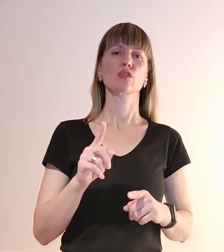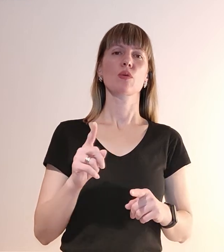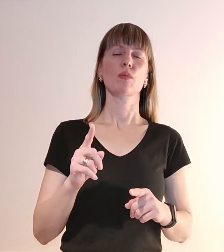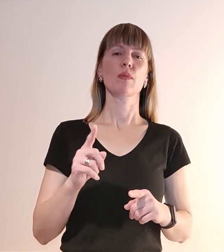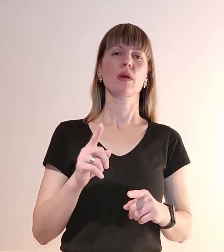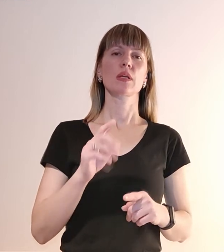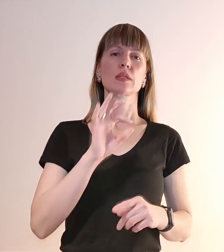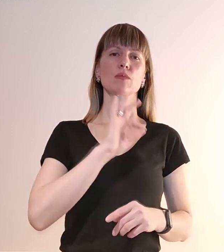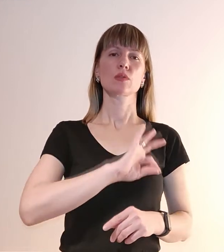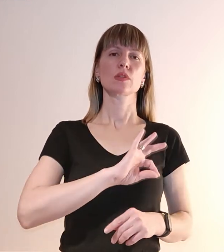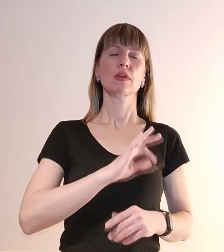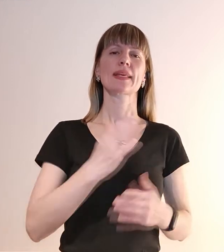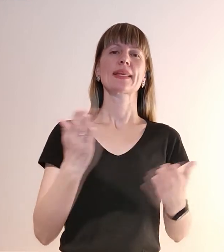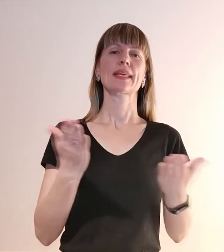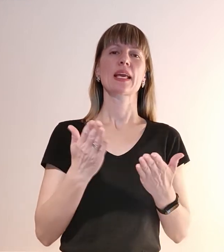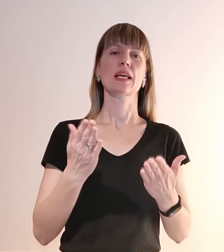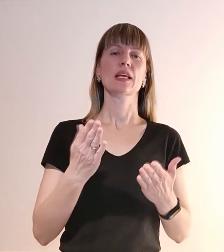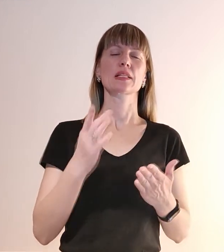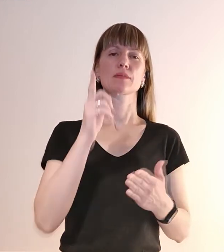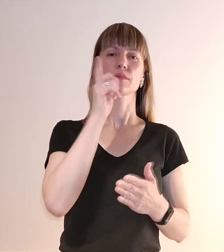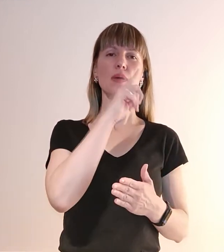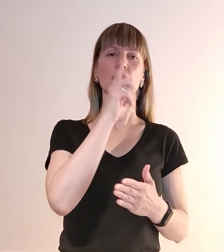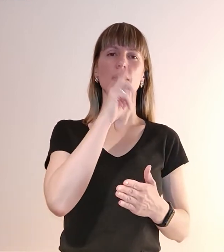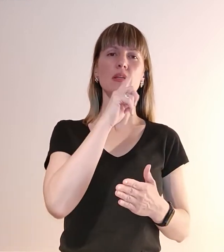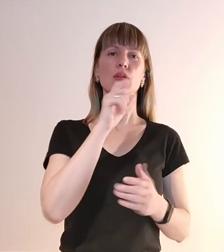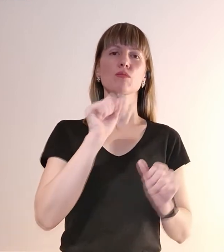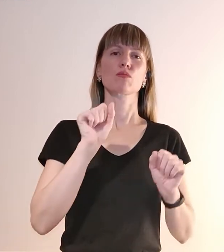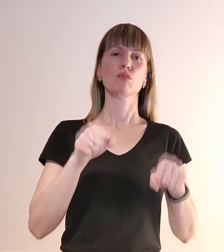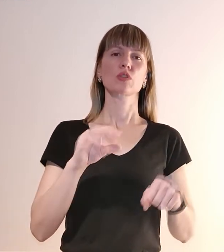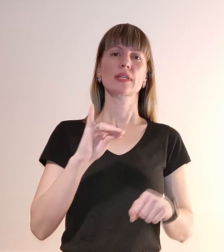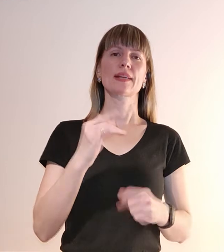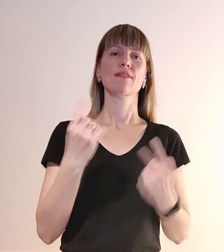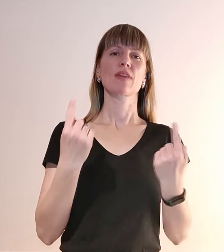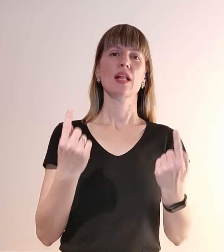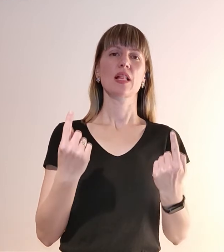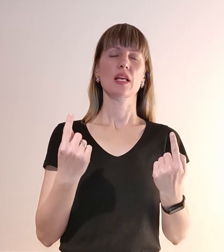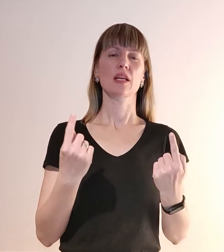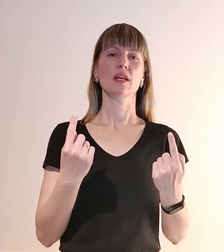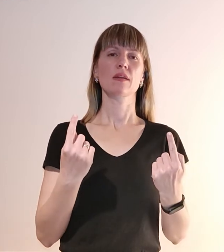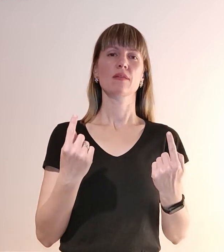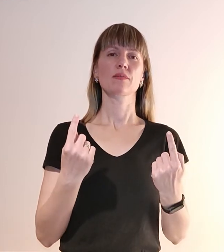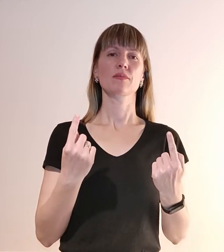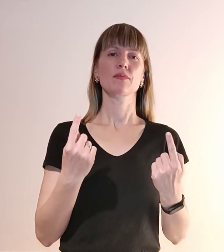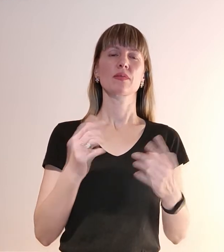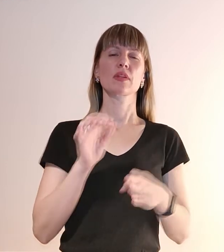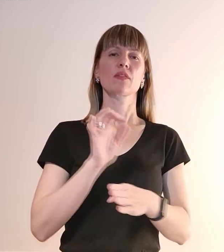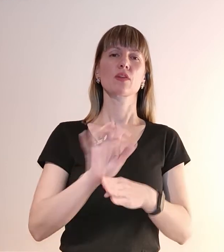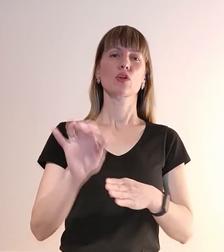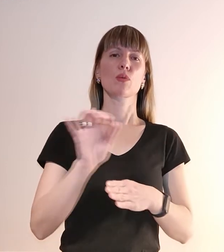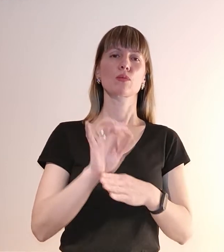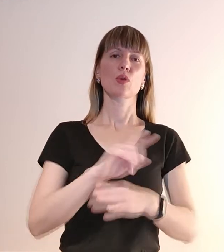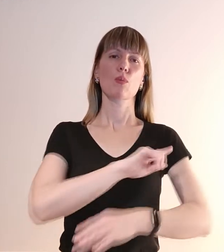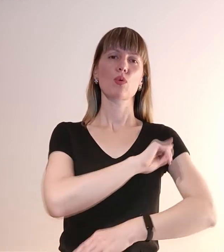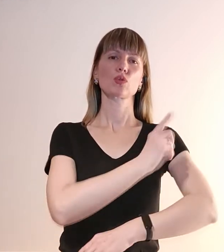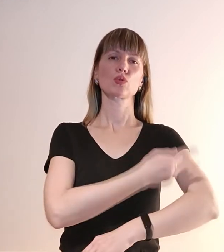якесь невелике, а може і велике виробничі потужності, тобто